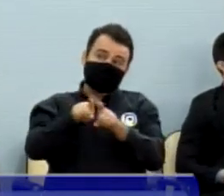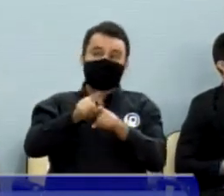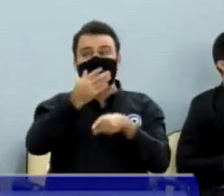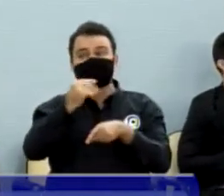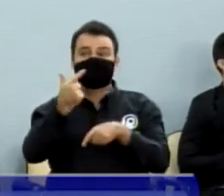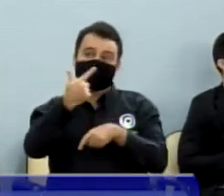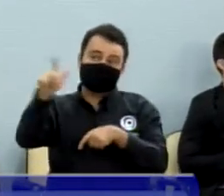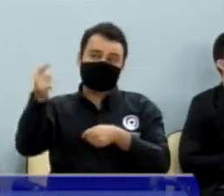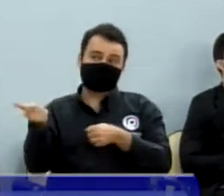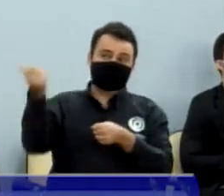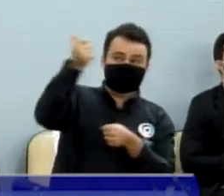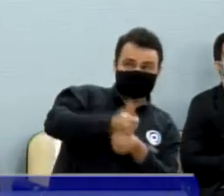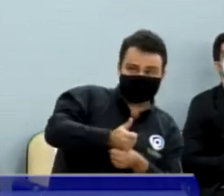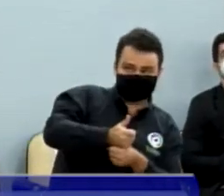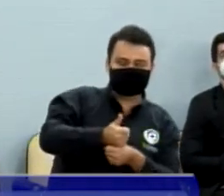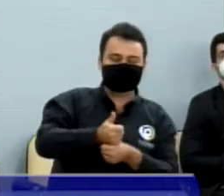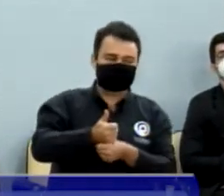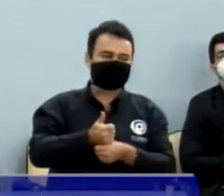sucedê-lo.